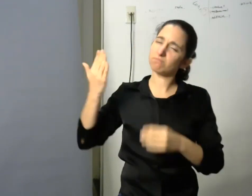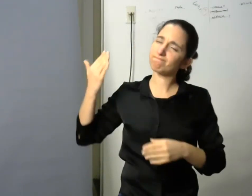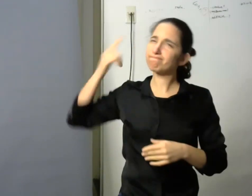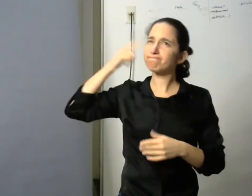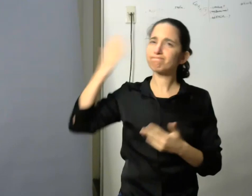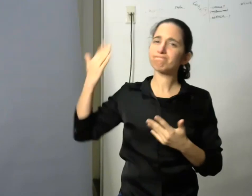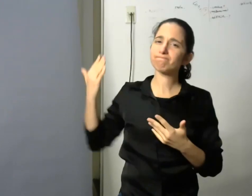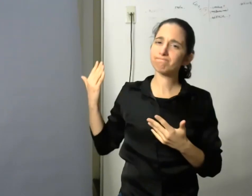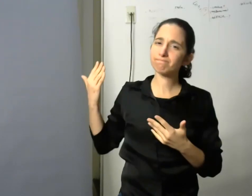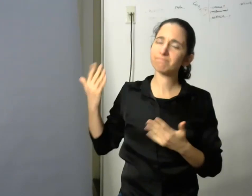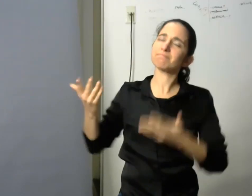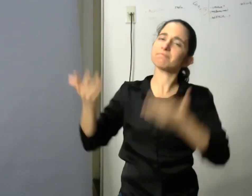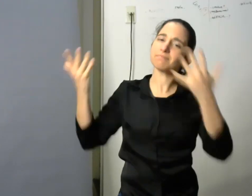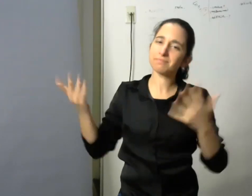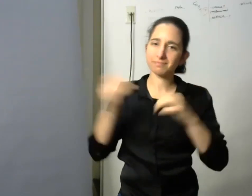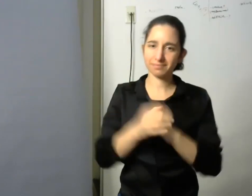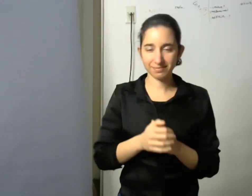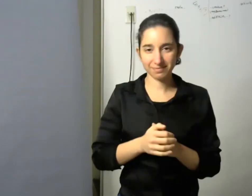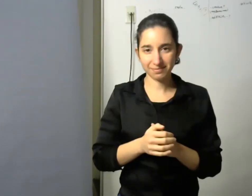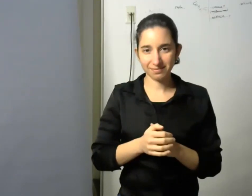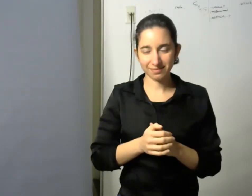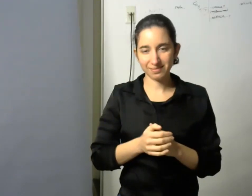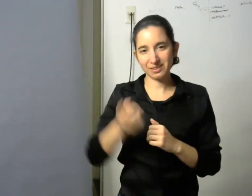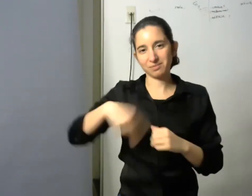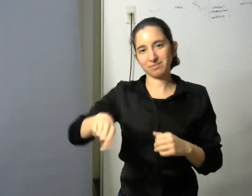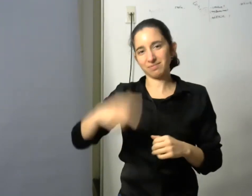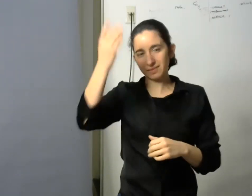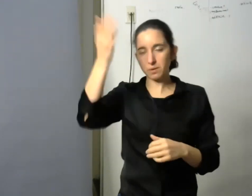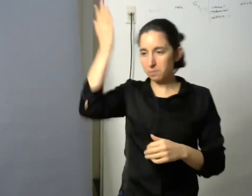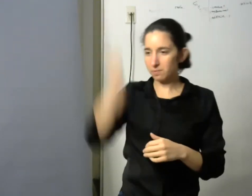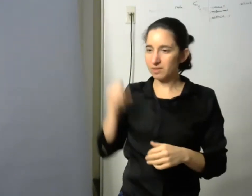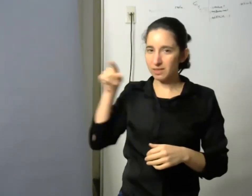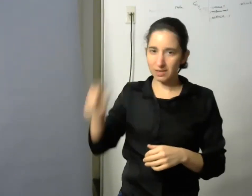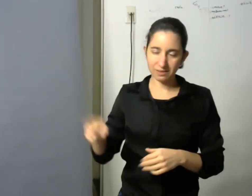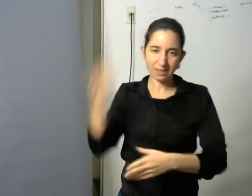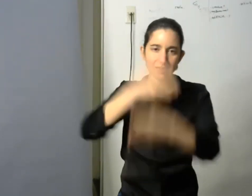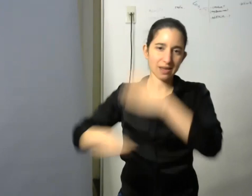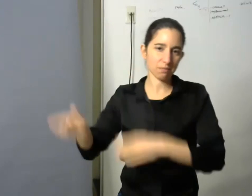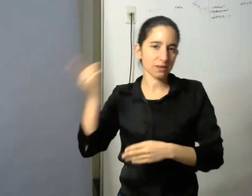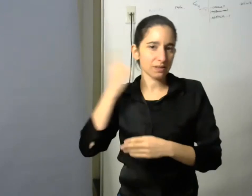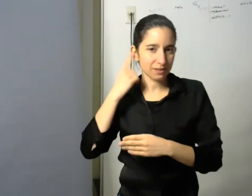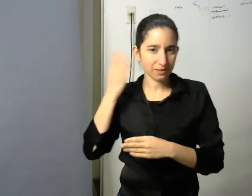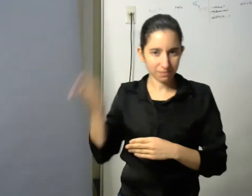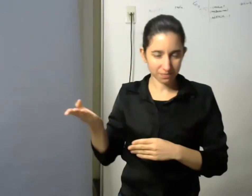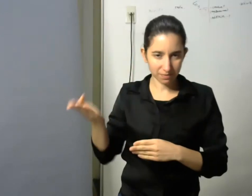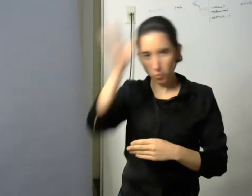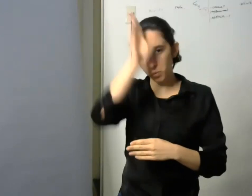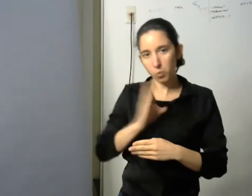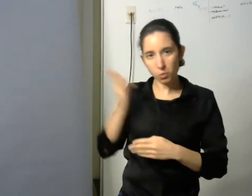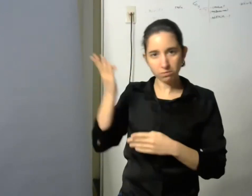bueno todo el mundo sabe que tengo una discapacidad auditiva que tiene ha pasado por todas las etapas desde